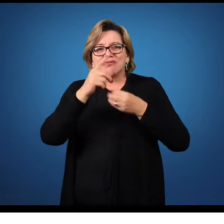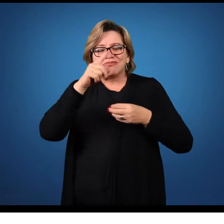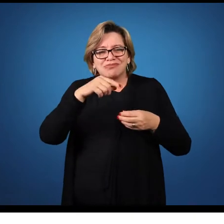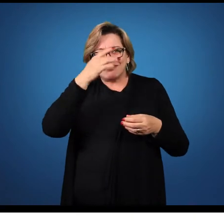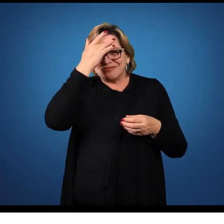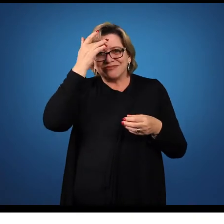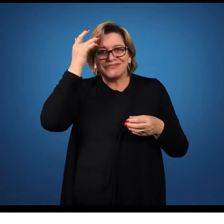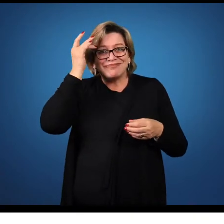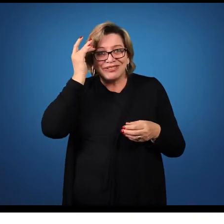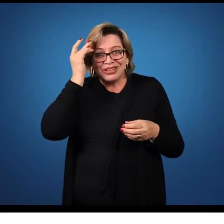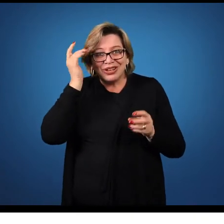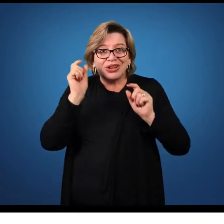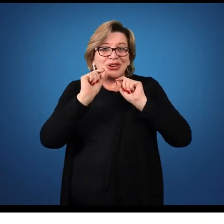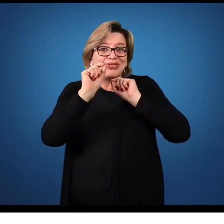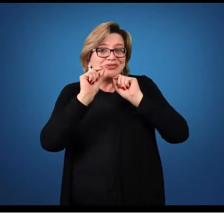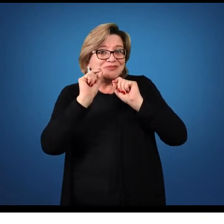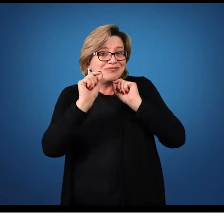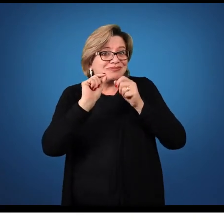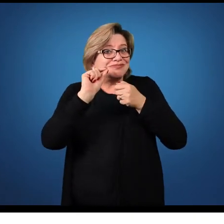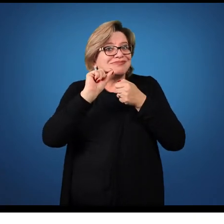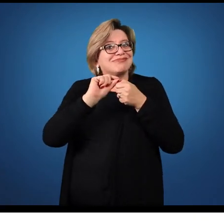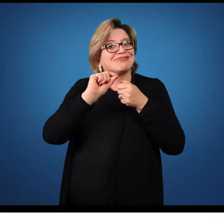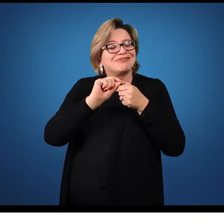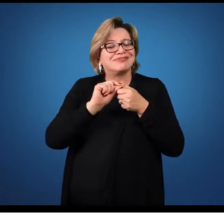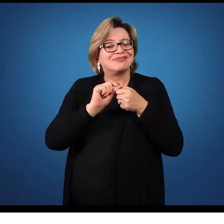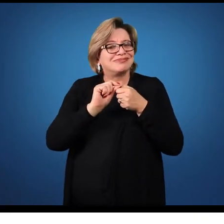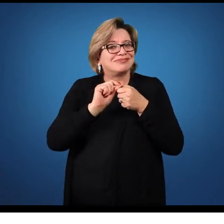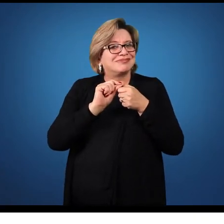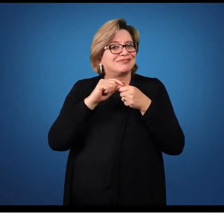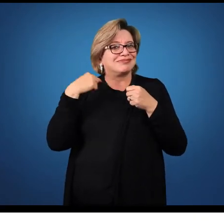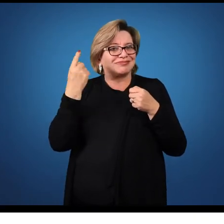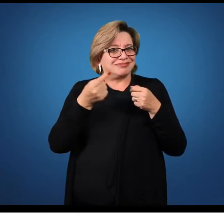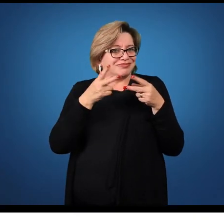personagens e o que esses personagens estão fazendo.